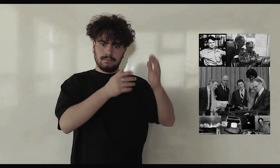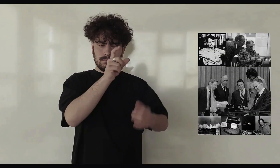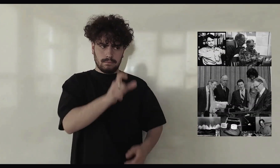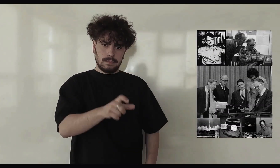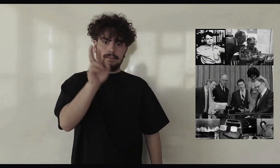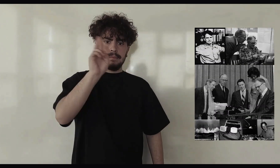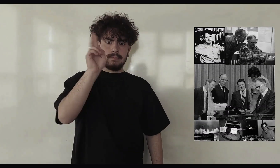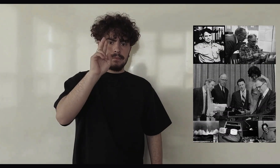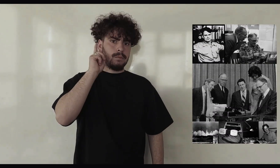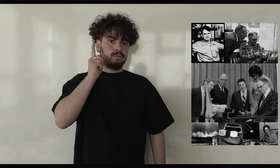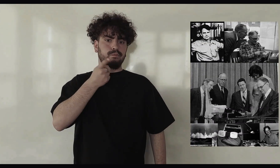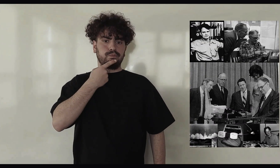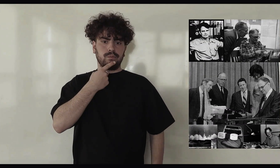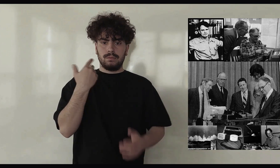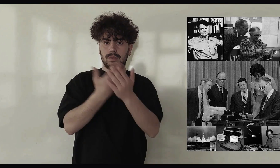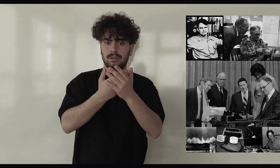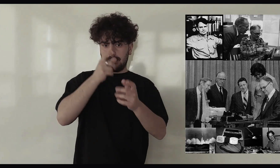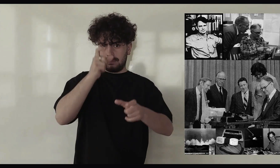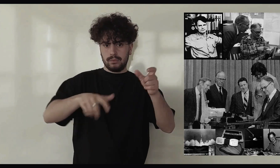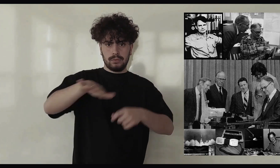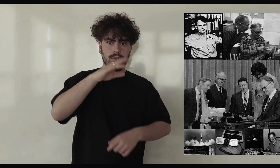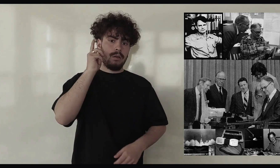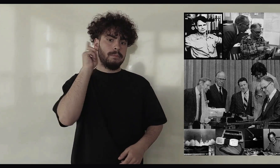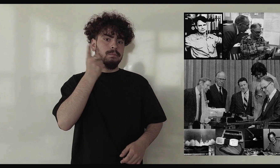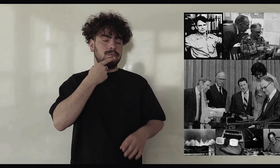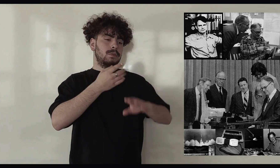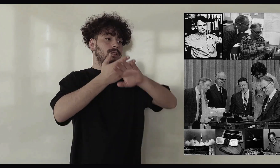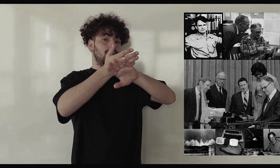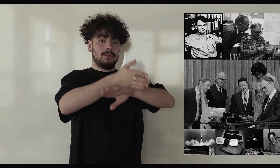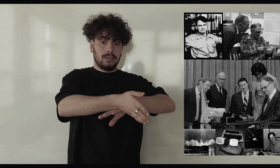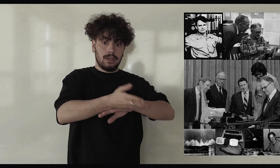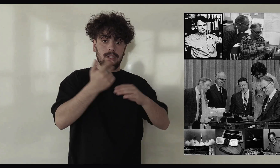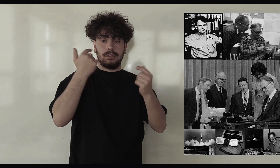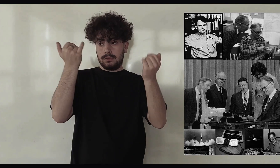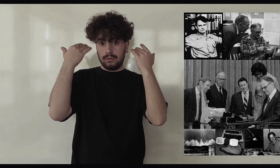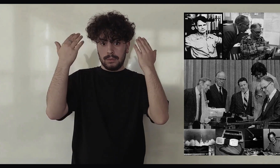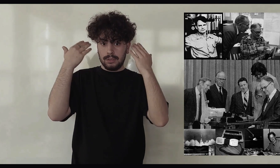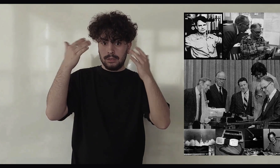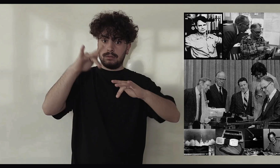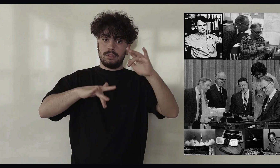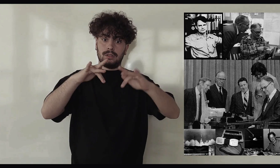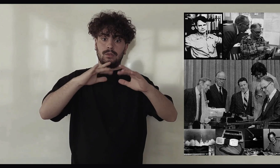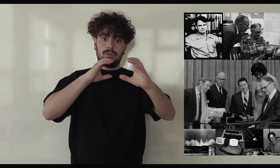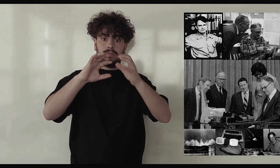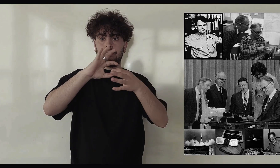Devemos parabenizar o trabalho de Robert. Possibilitou à comunidade surda o acesso à informação